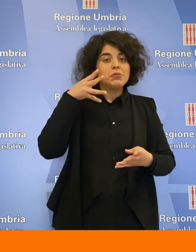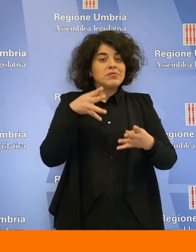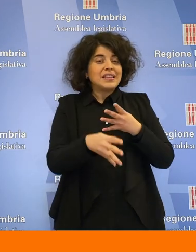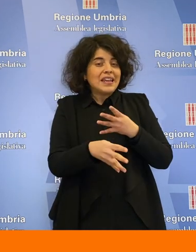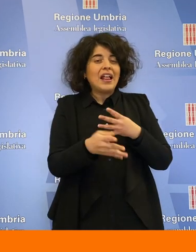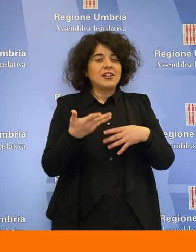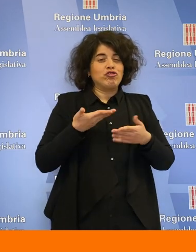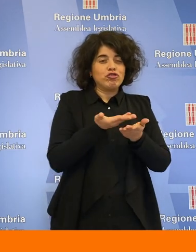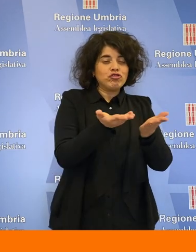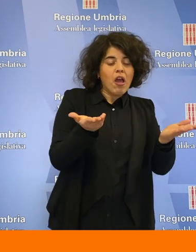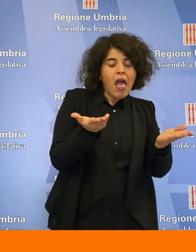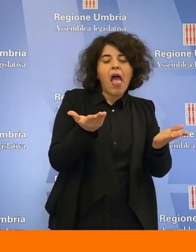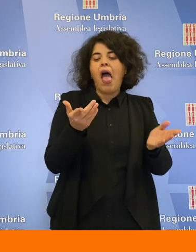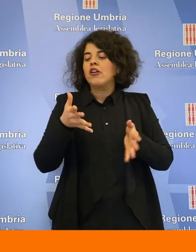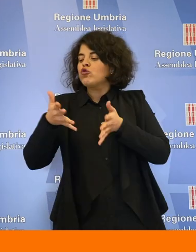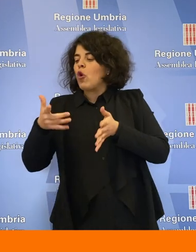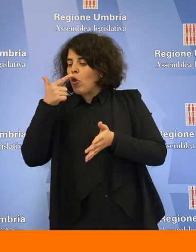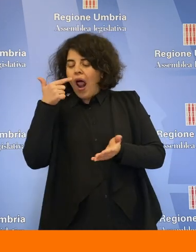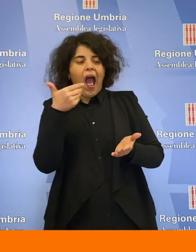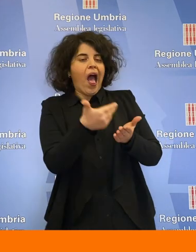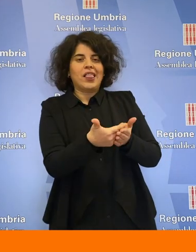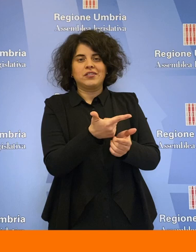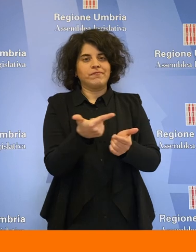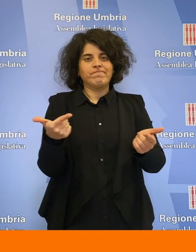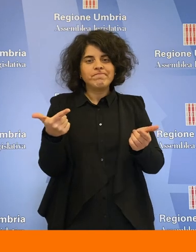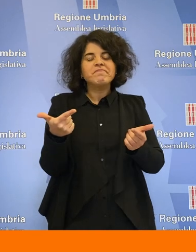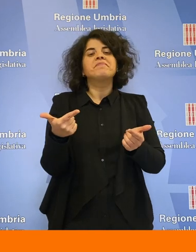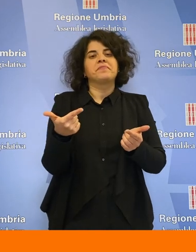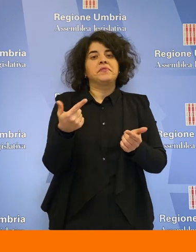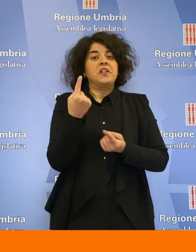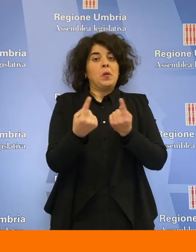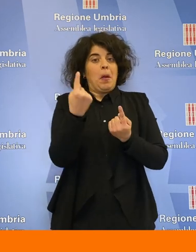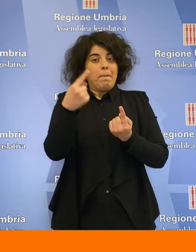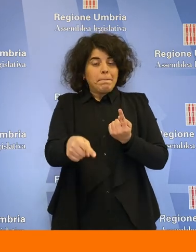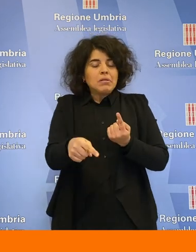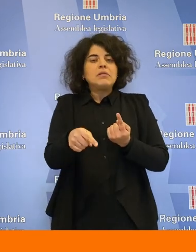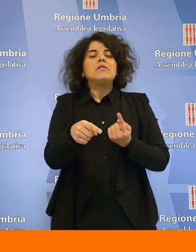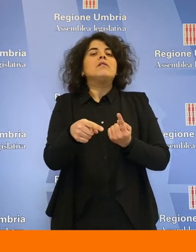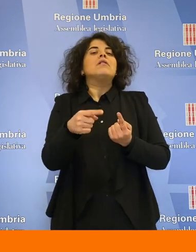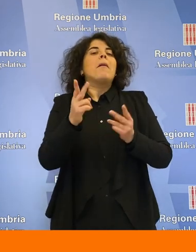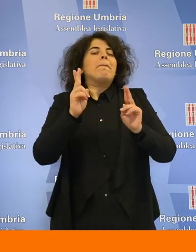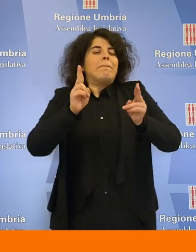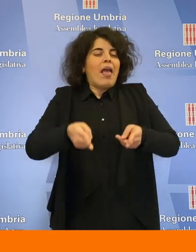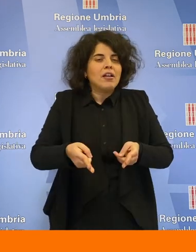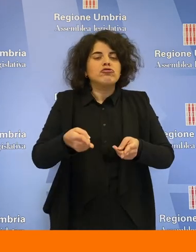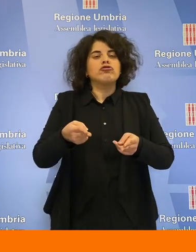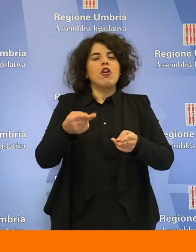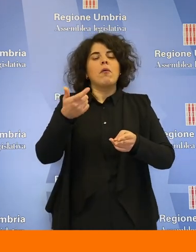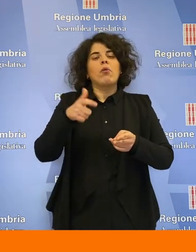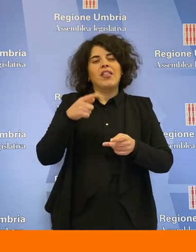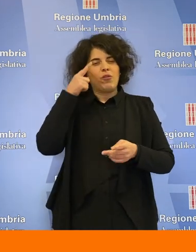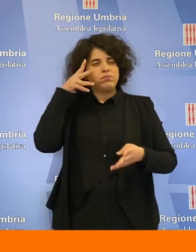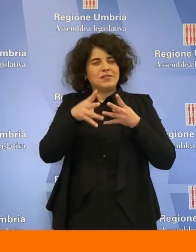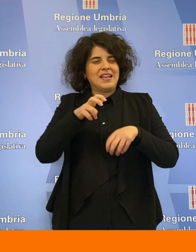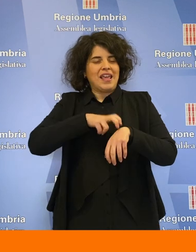hanno strutture adeguate in cui essere collocati, situazione aggravata da una forte carenza di psichiatri per i 1.300 detenuti